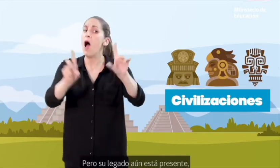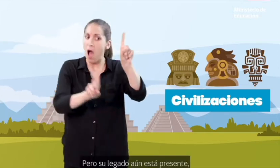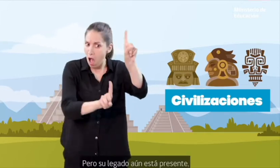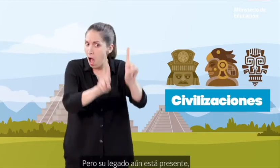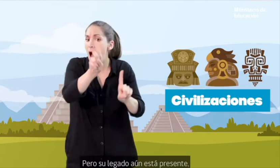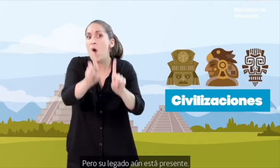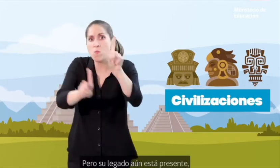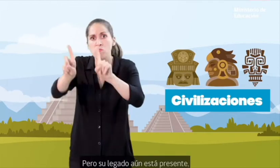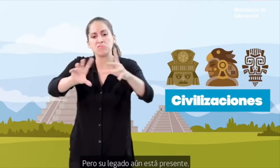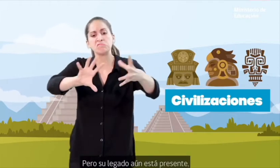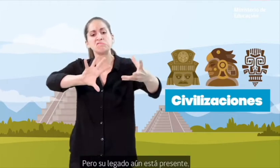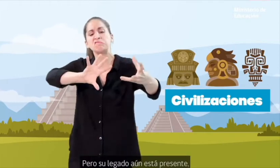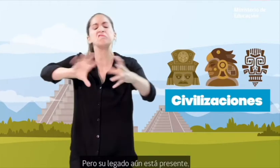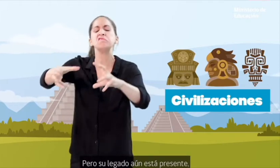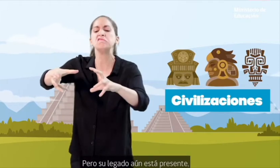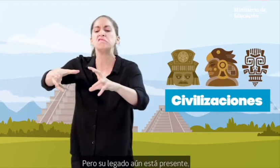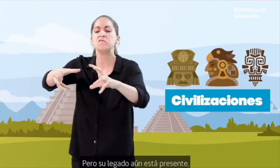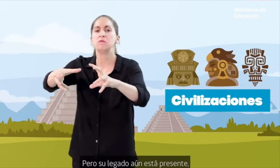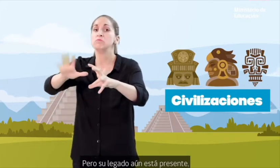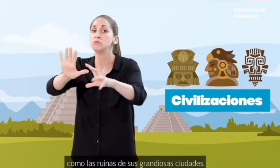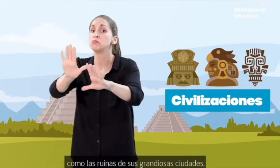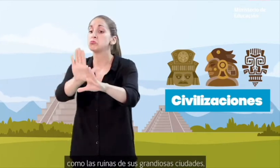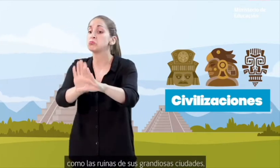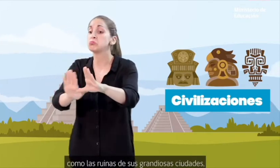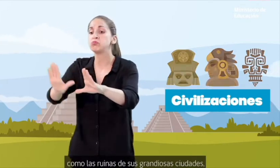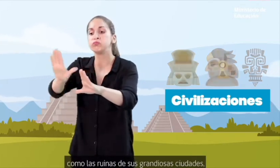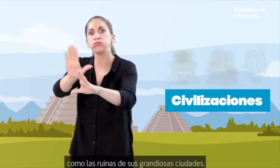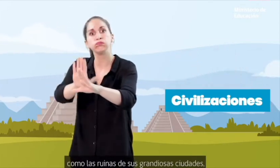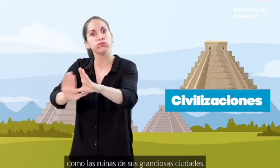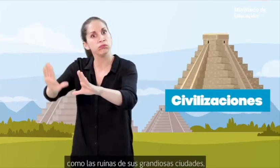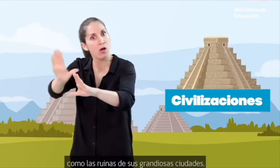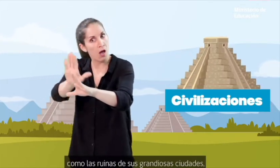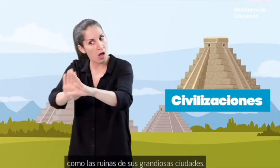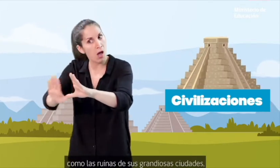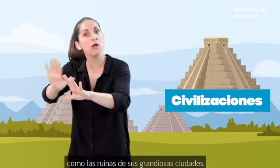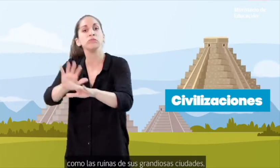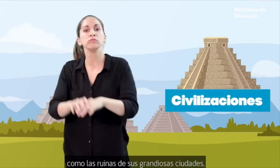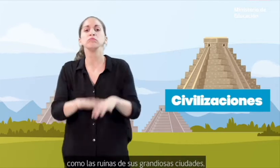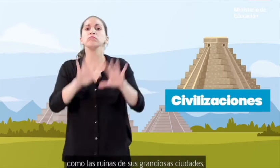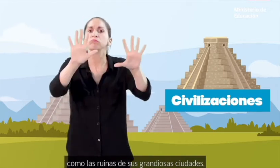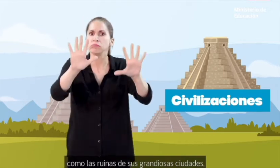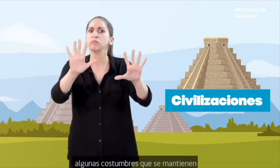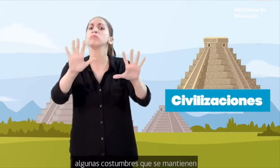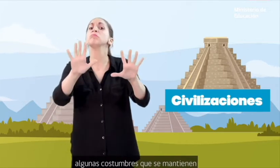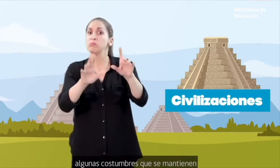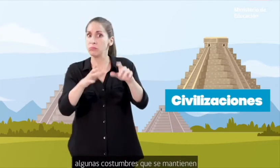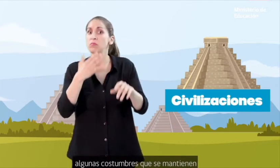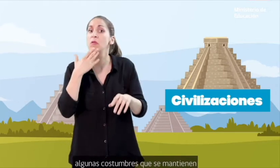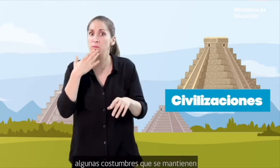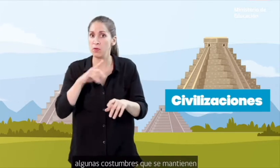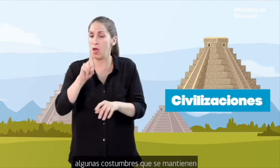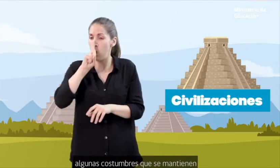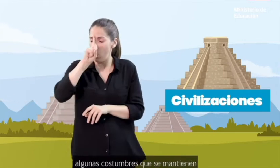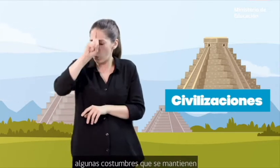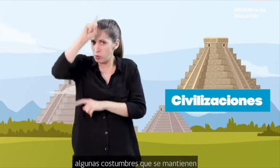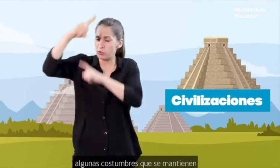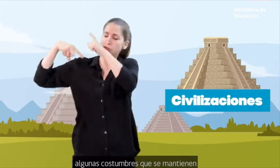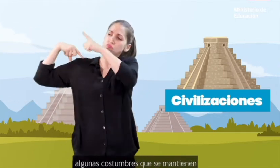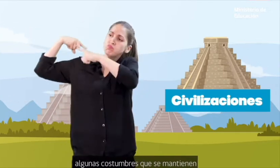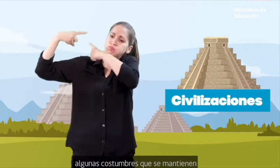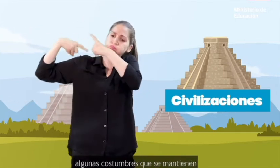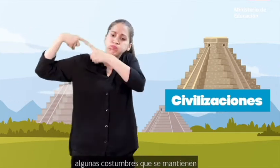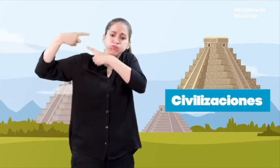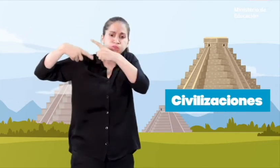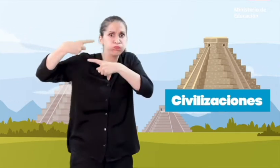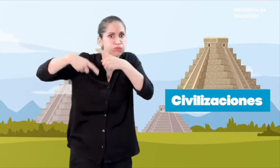Pero su legado aún está presente, como las ruinas de sus grandiosas ciudades, algunas costumbres que se